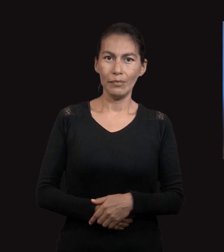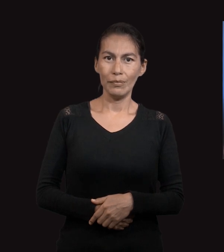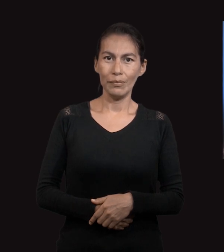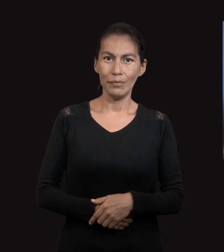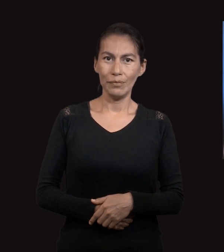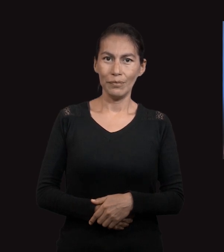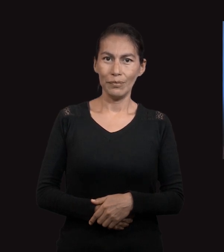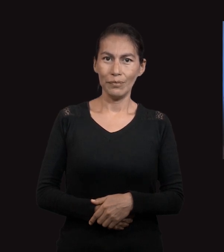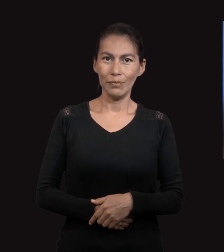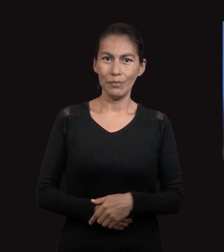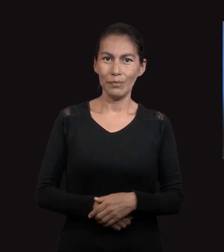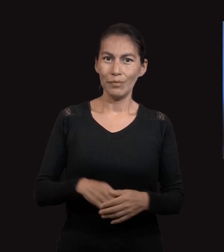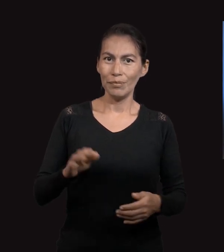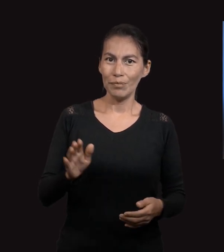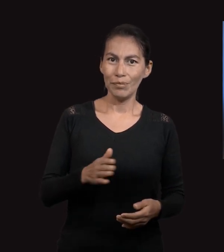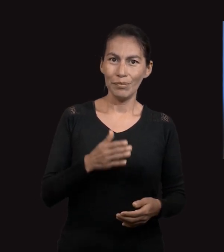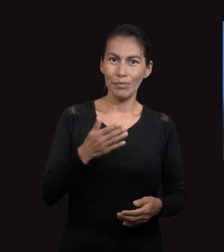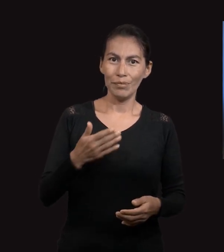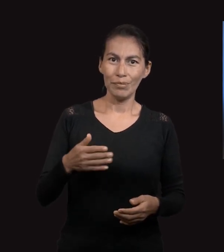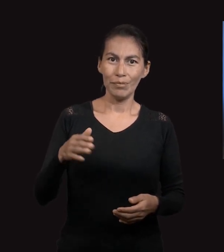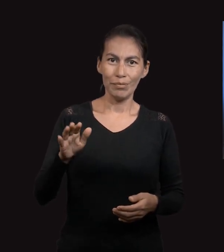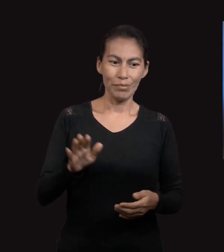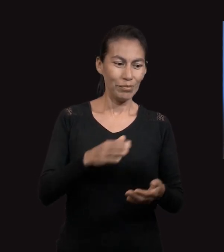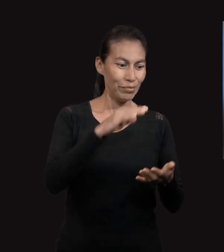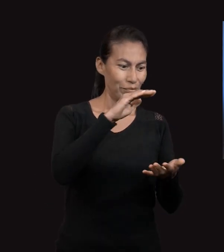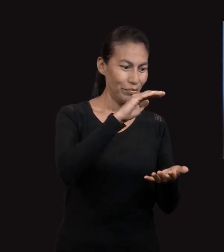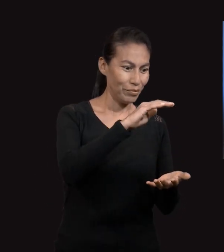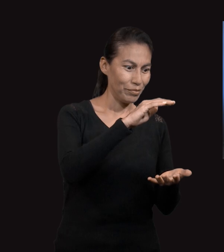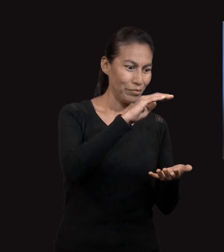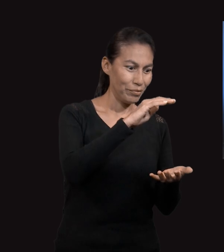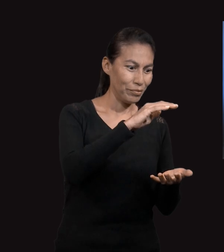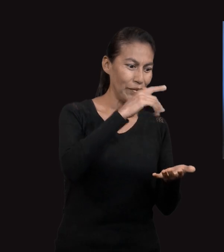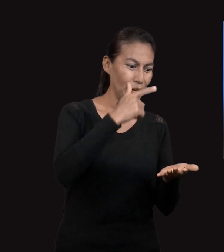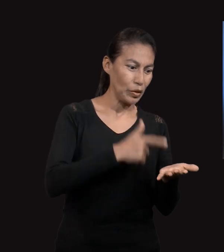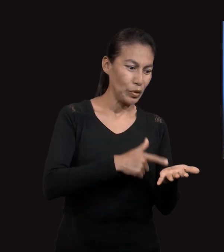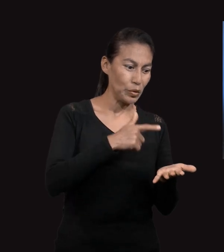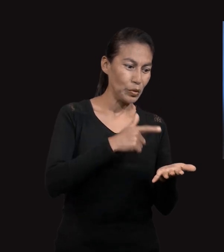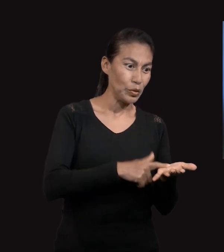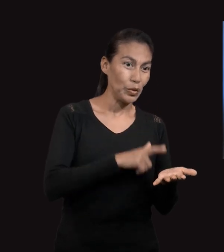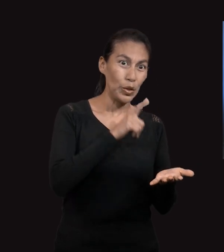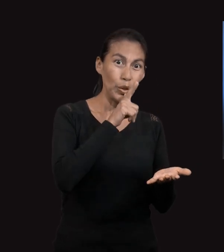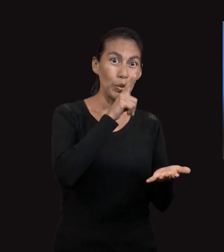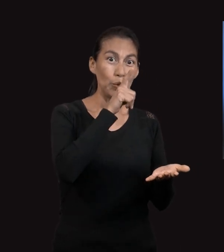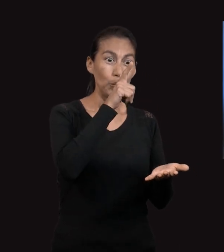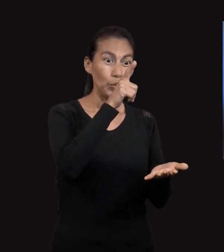Con aceite mi lámpara brilla